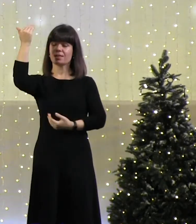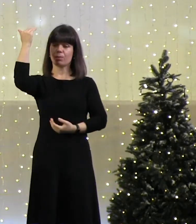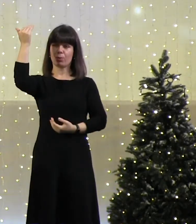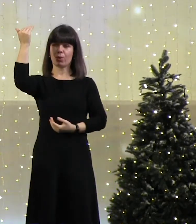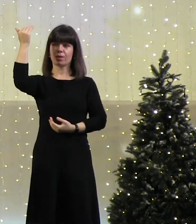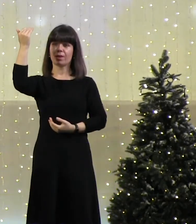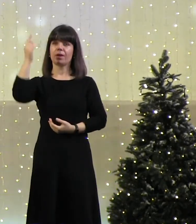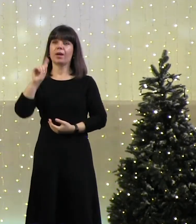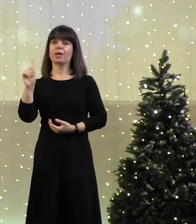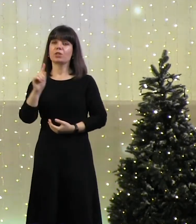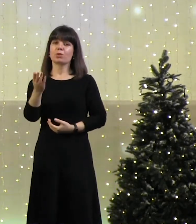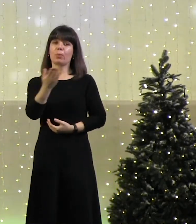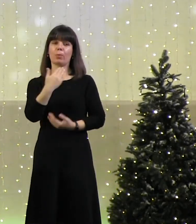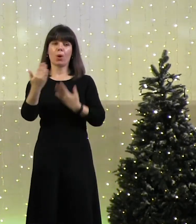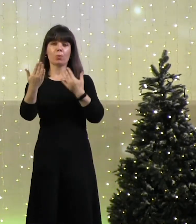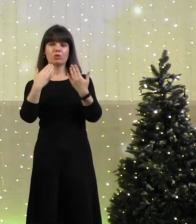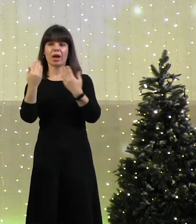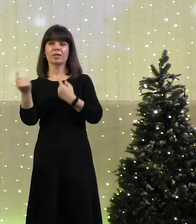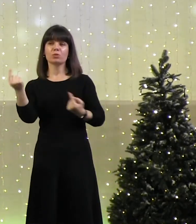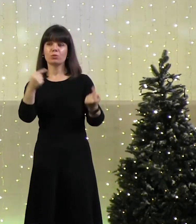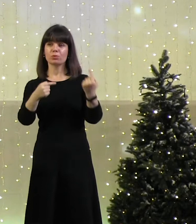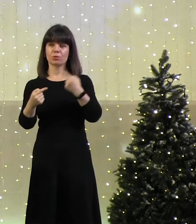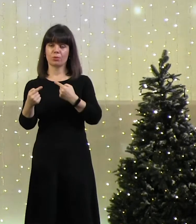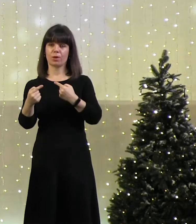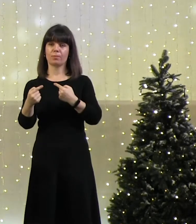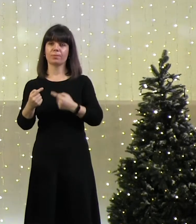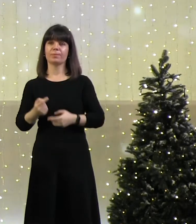и чтобы мы общались друг с другом.